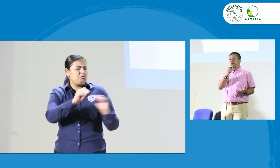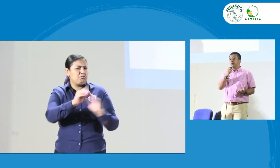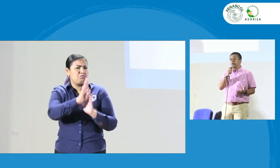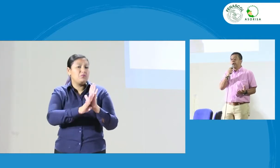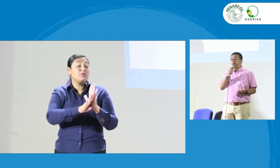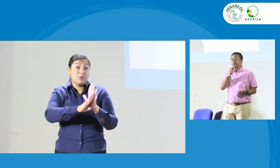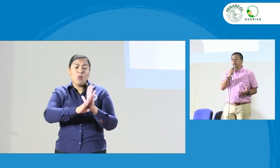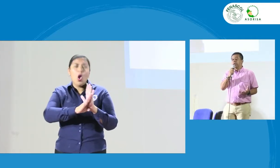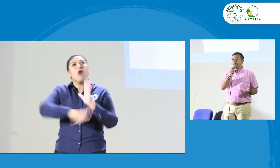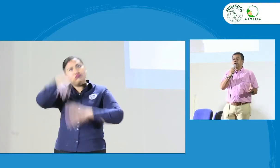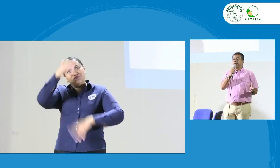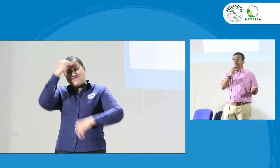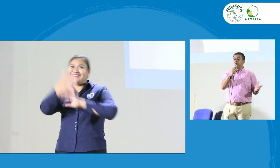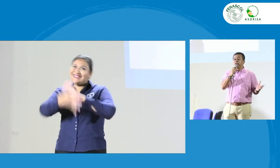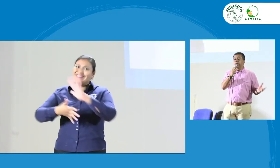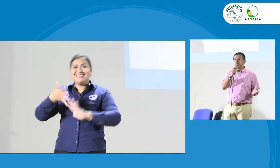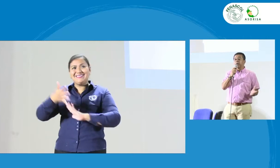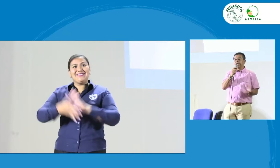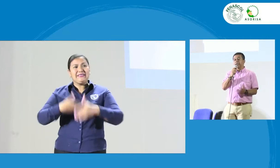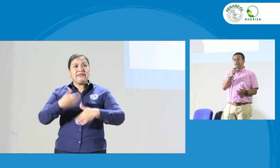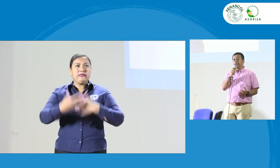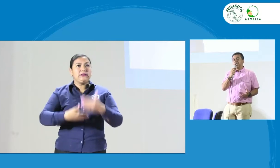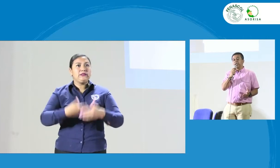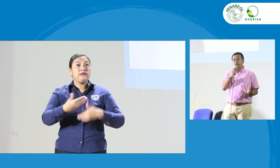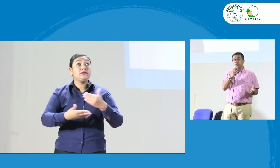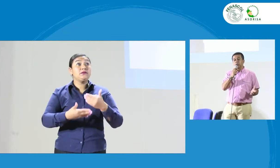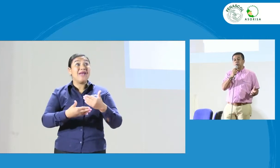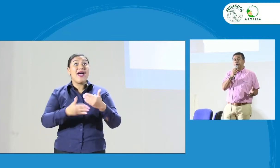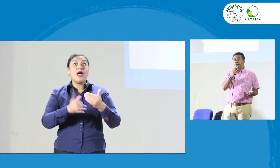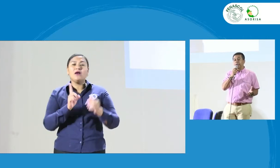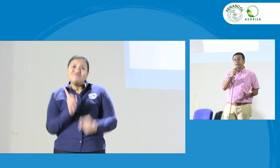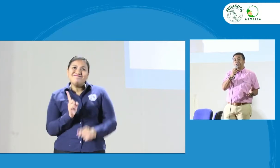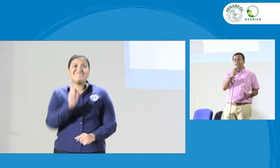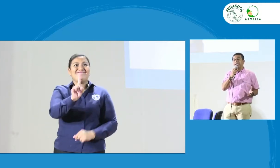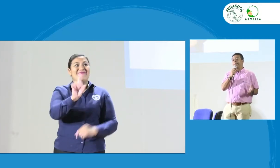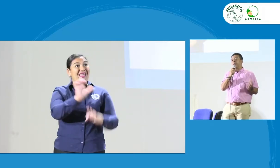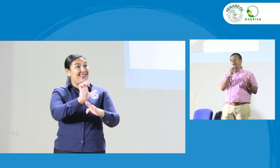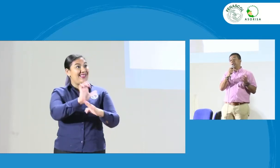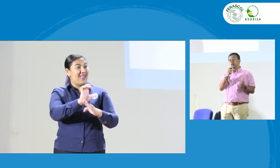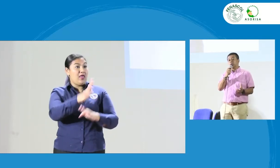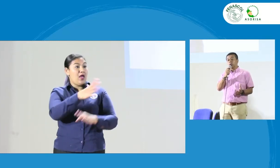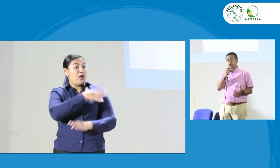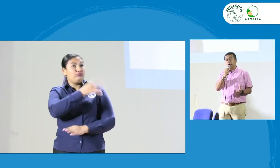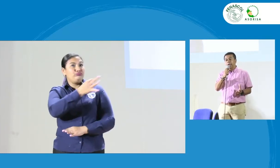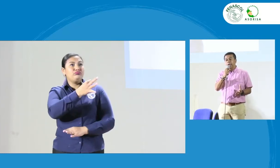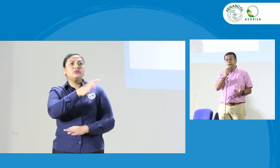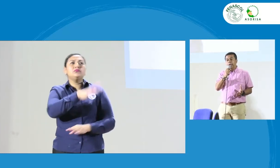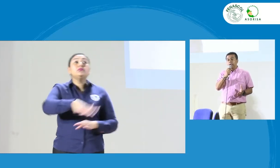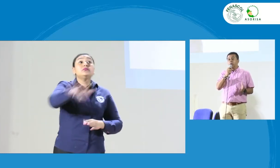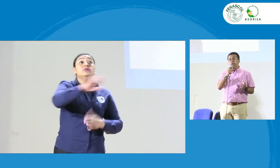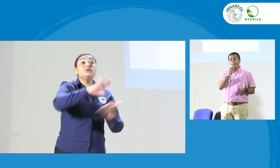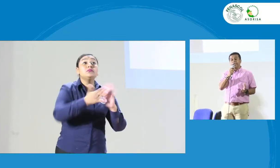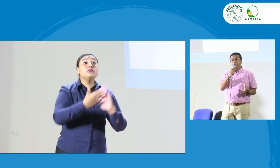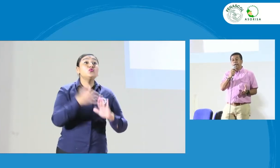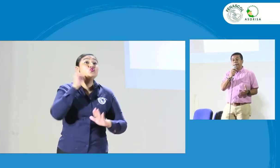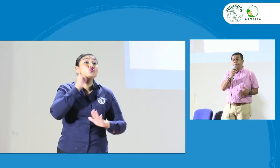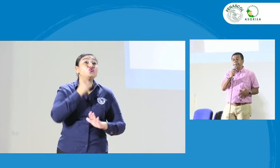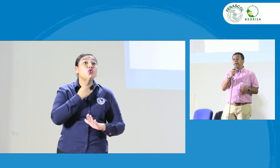la lengua en serio, ¿cierto? Pero resulta que cuando han llegado a las entidades, cuando son contratadas y la población sorda y su